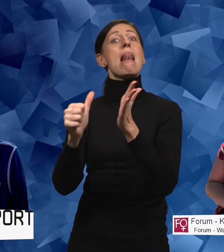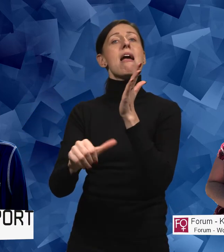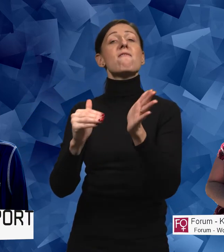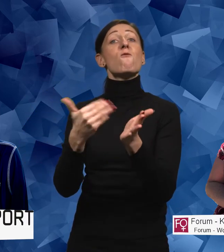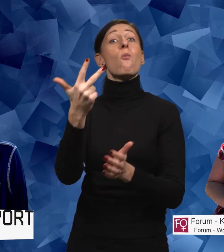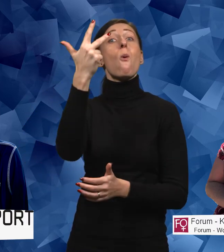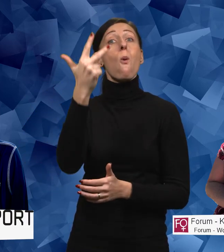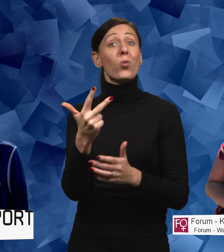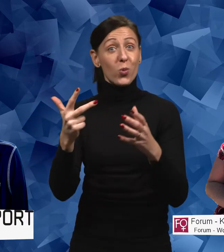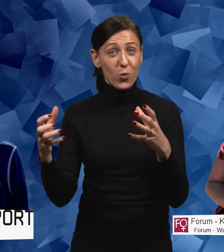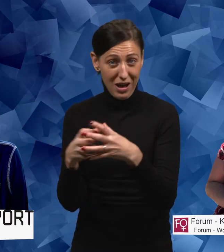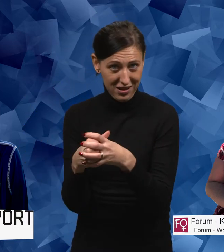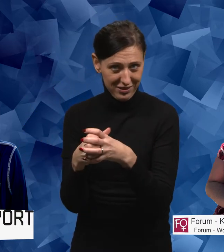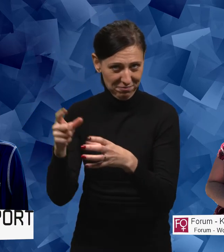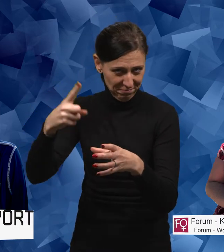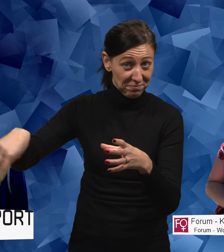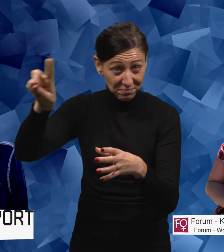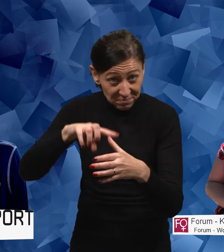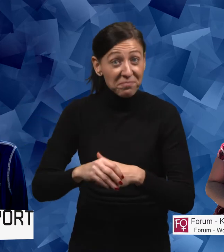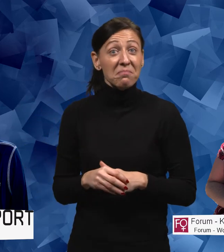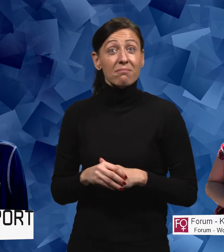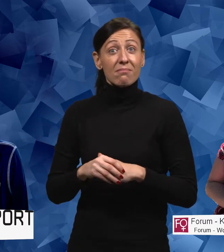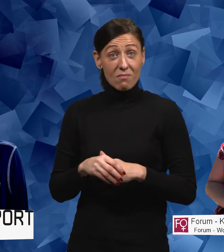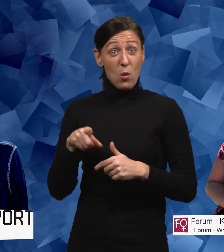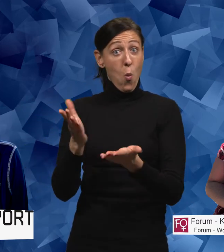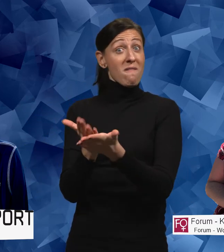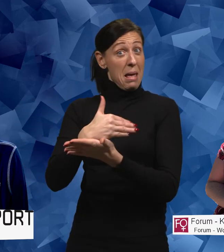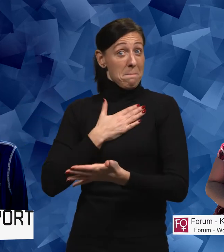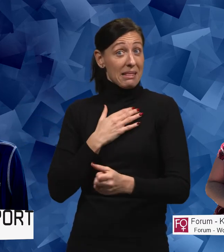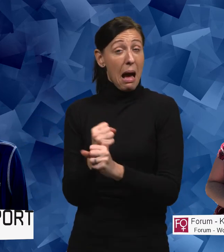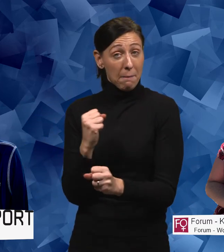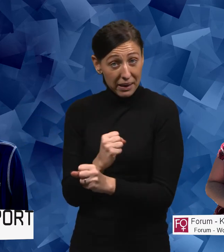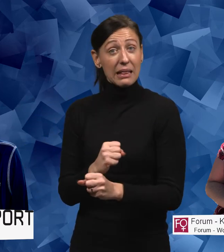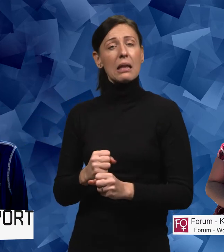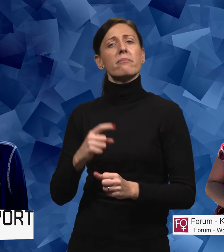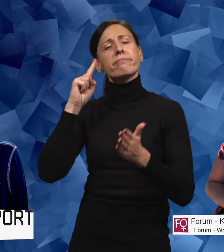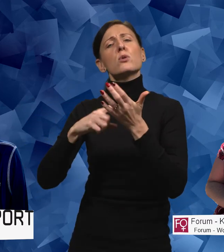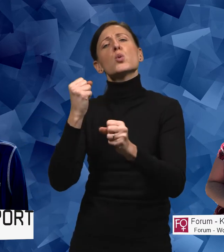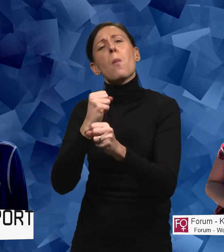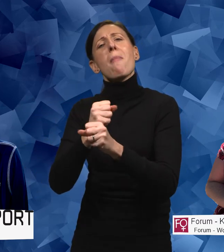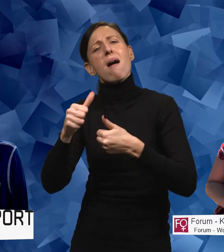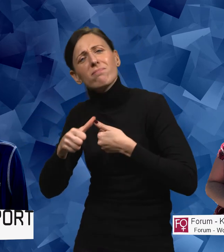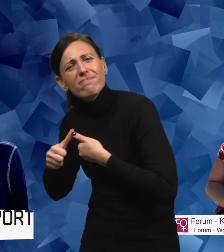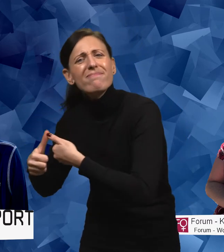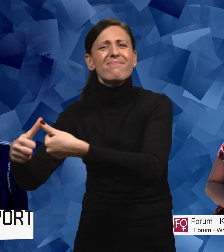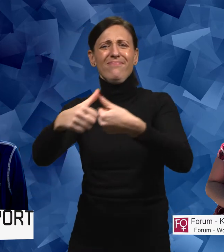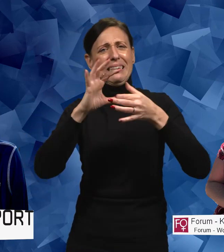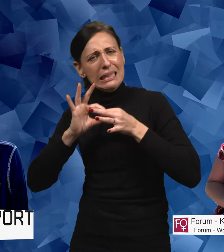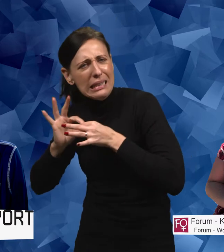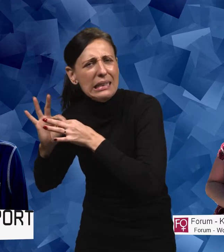åttonde klassare. Och det var via mitt arbete. Jag jobbar med alliering, ett